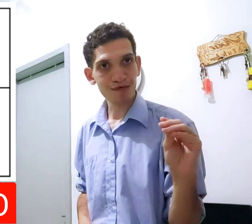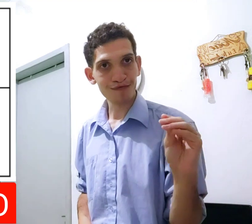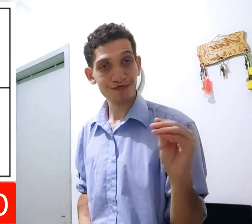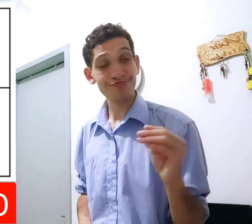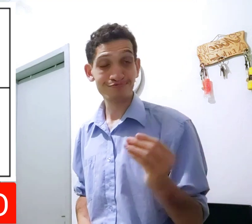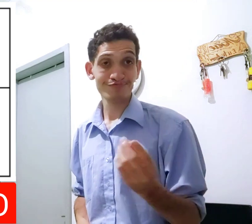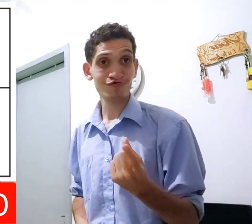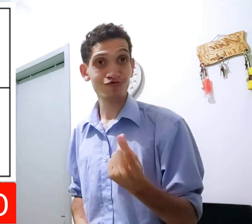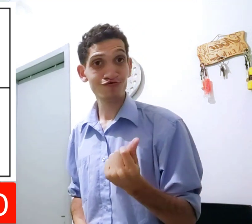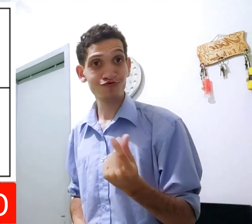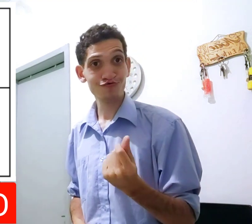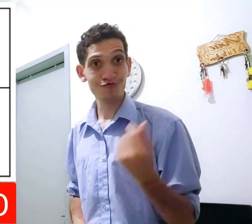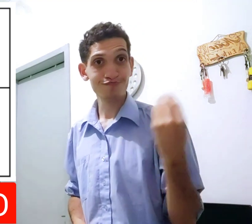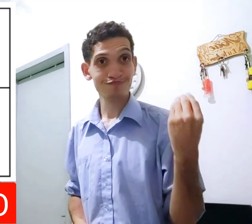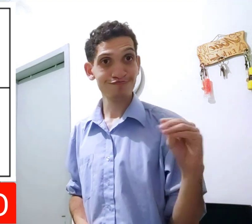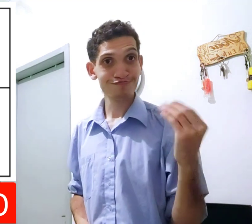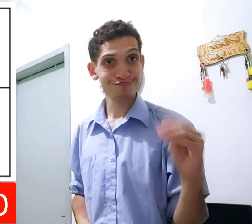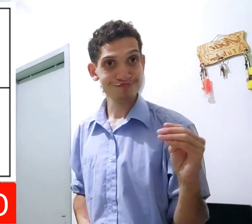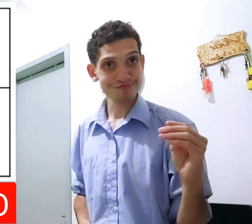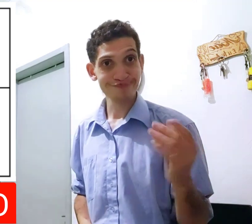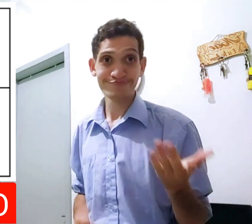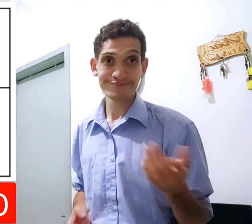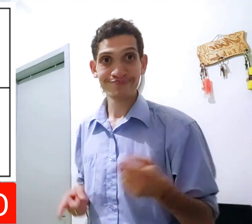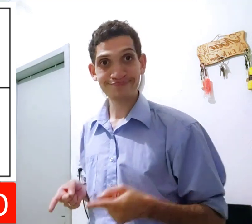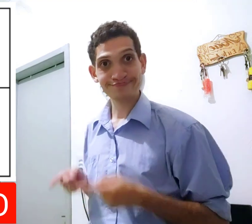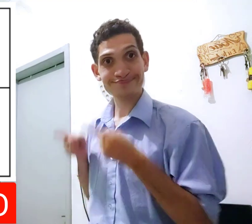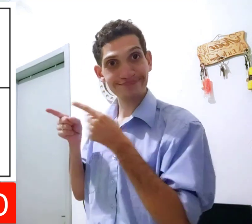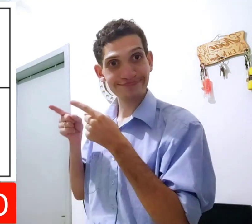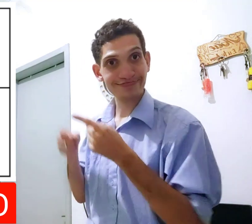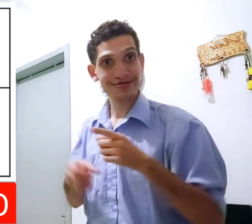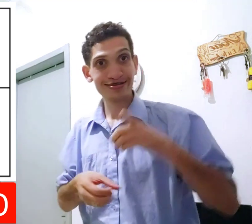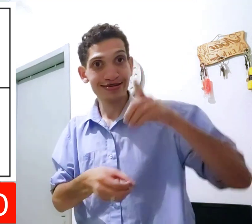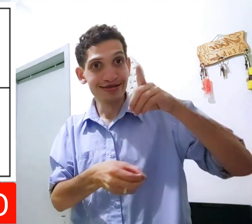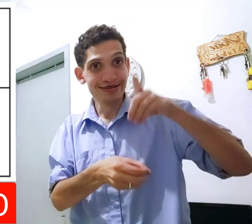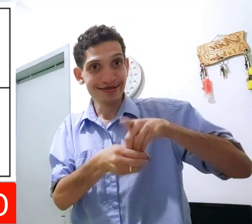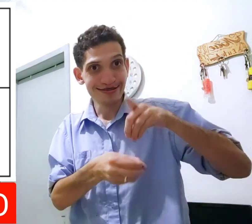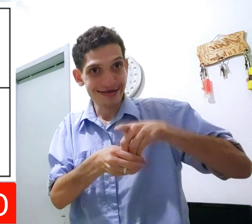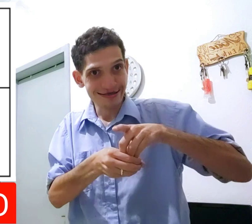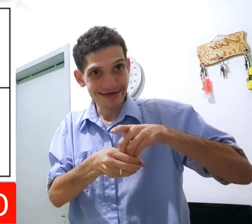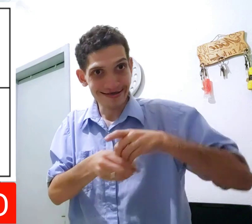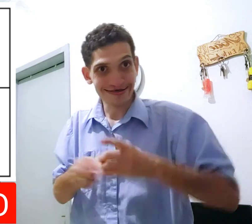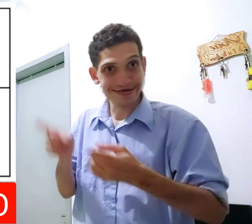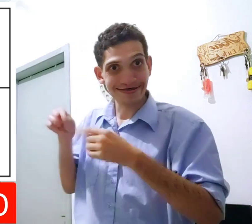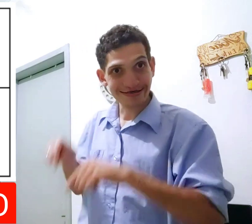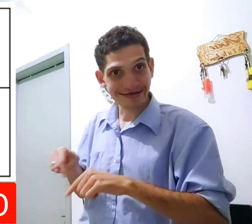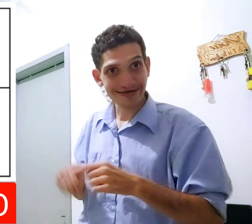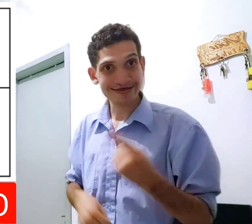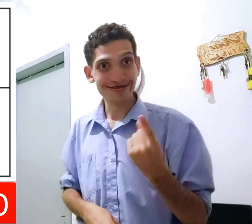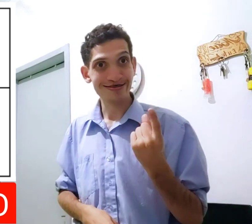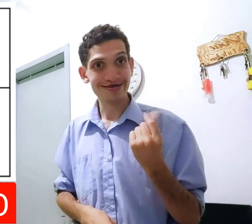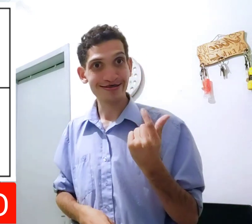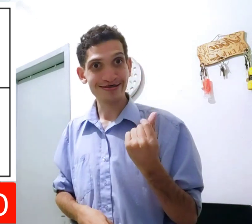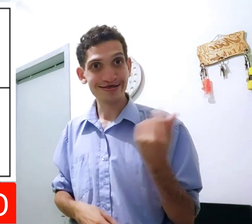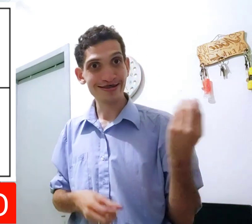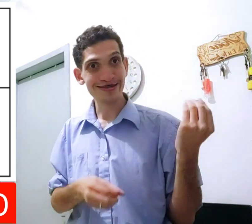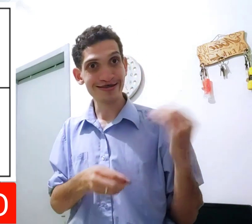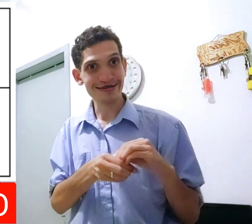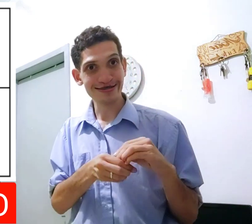colocar. Primeiro, colocar. Então, o primeiro, assim. O segundo, primeiro,